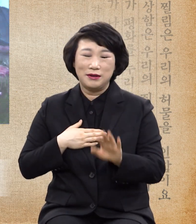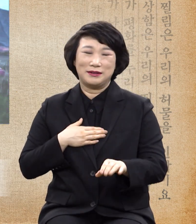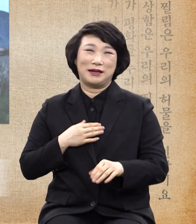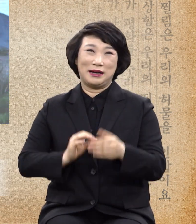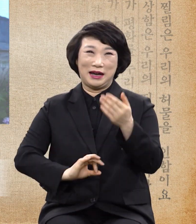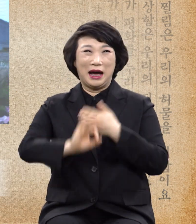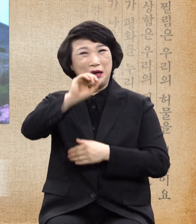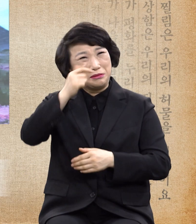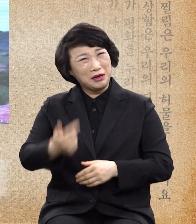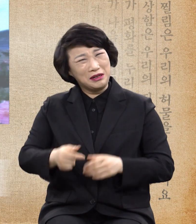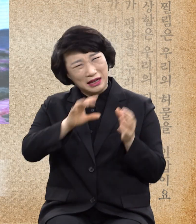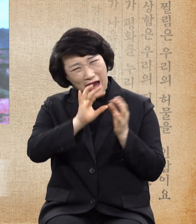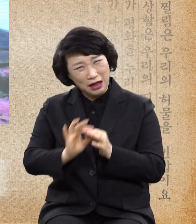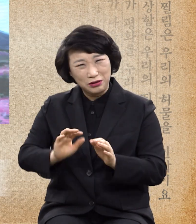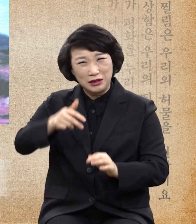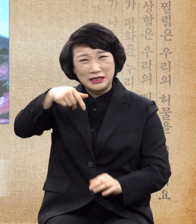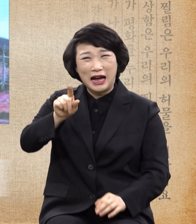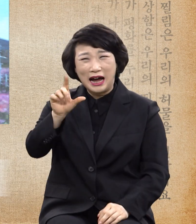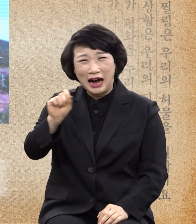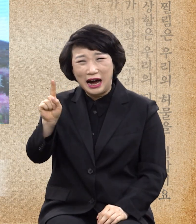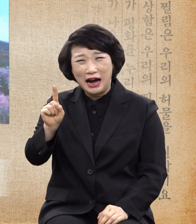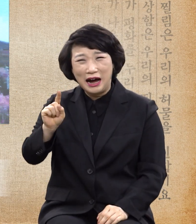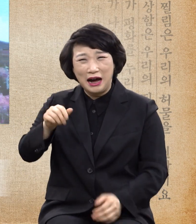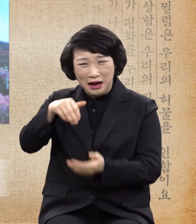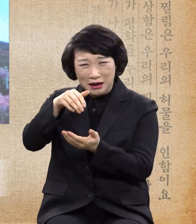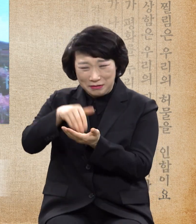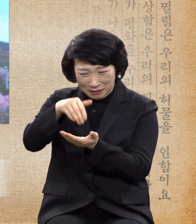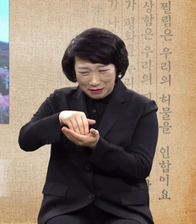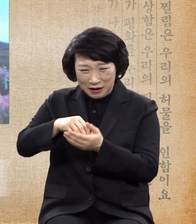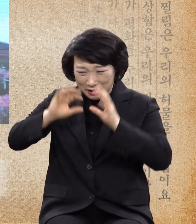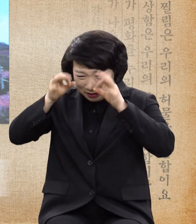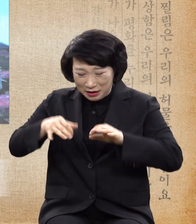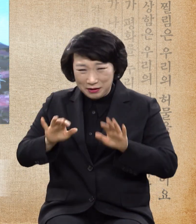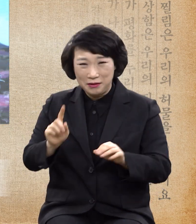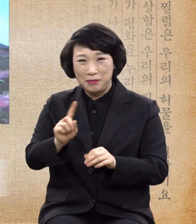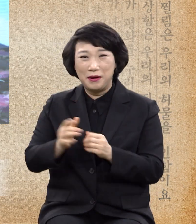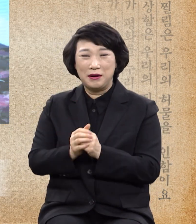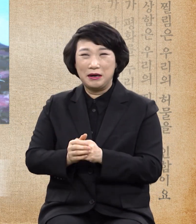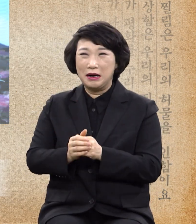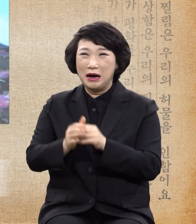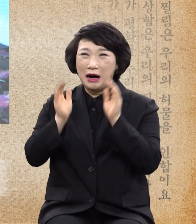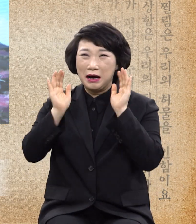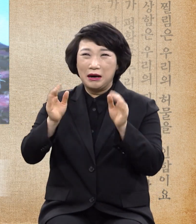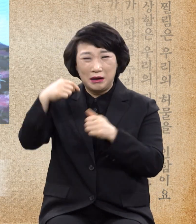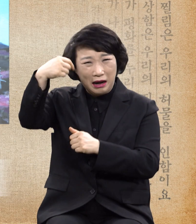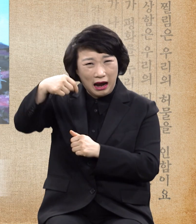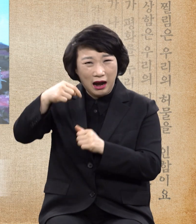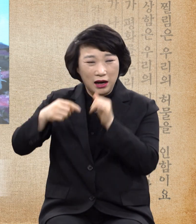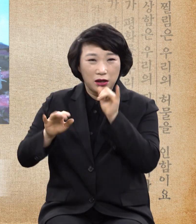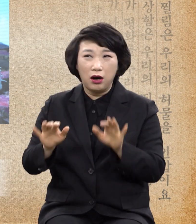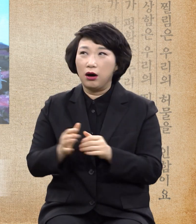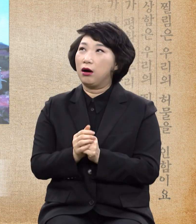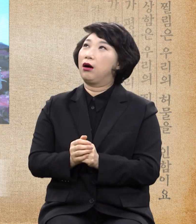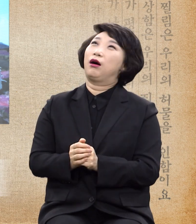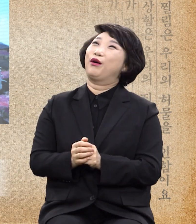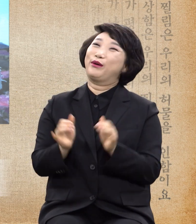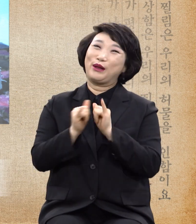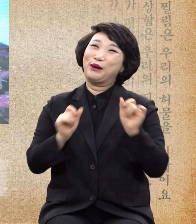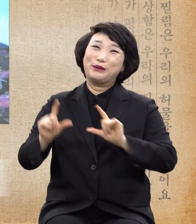저녁으로 자아 비판하고 학습해가면서 뭐 이거 사람이 살았다고 볼 수는 없는 것이 거기서